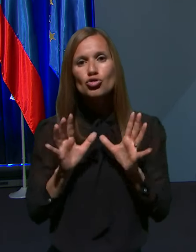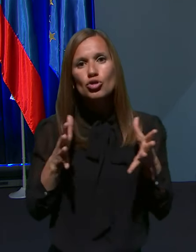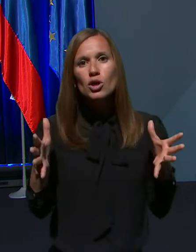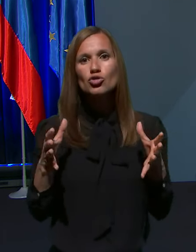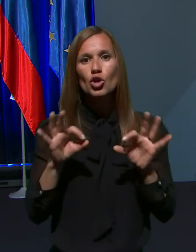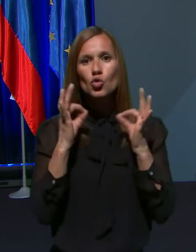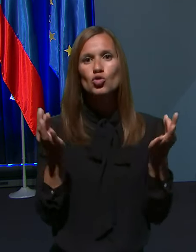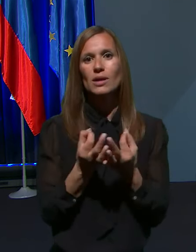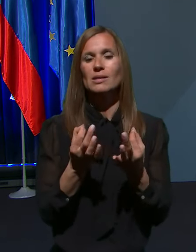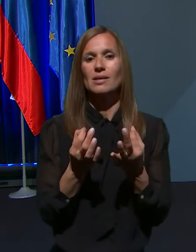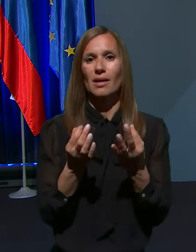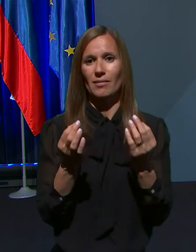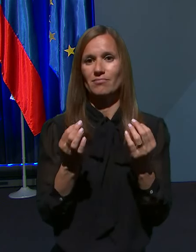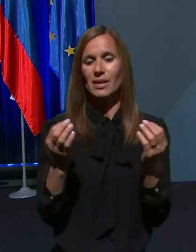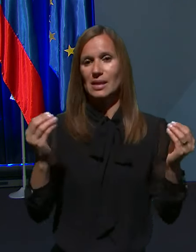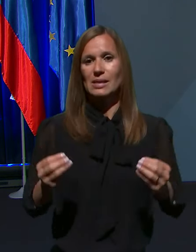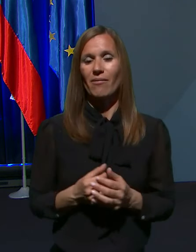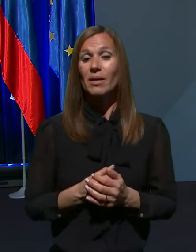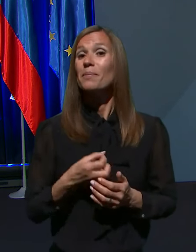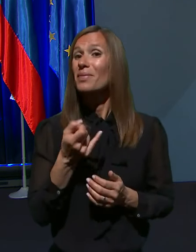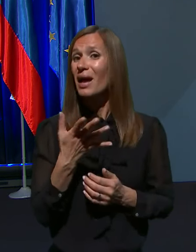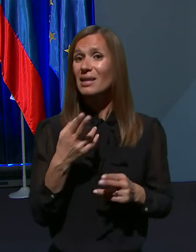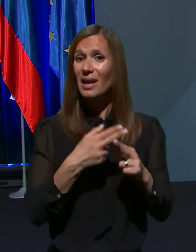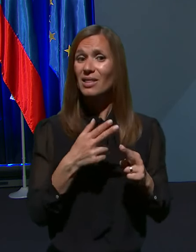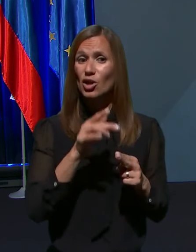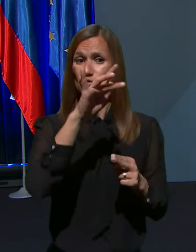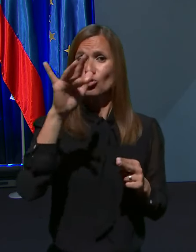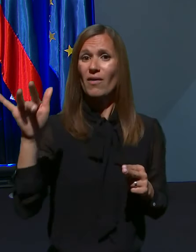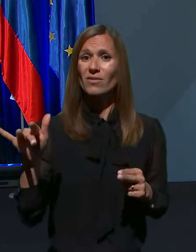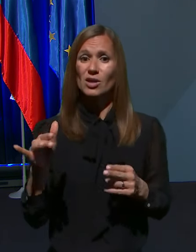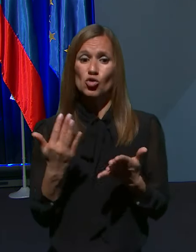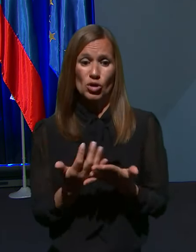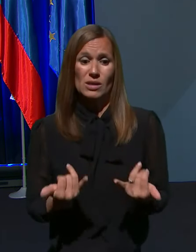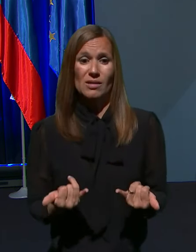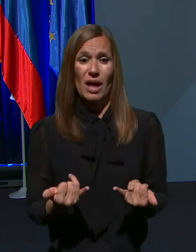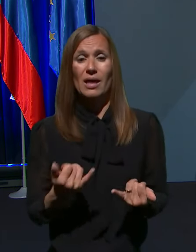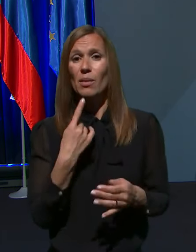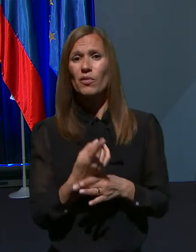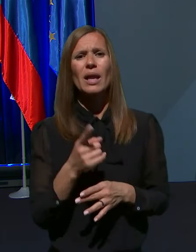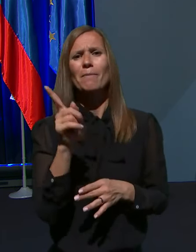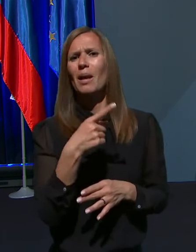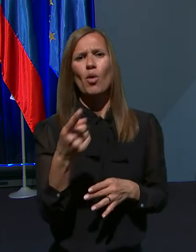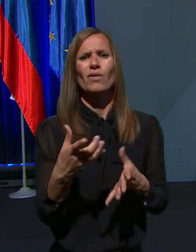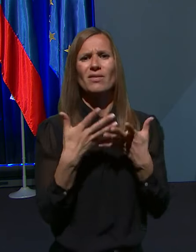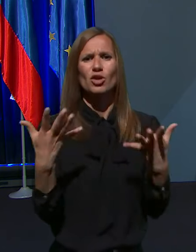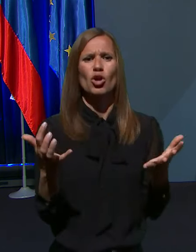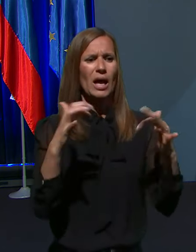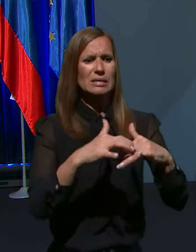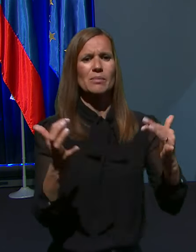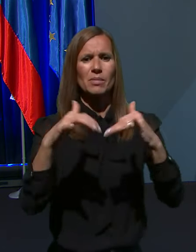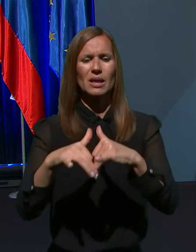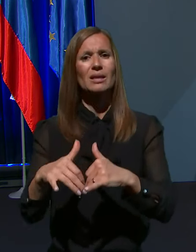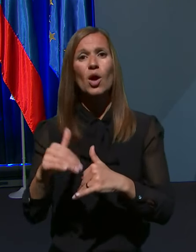sestavi. Dejstvo je, da so nekatere države že v teh dneh napovedale prepoved večjega zbiranja vsaj do